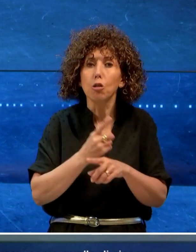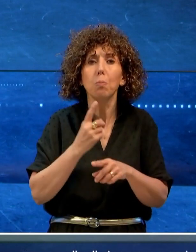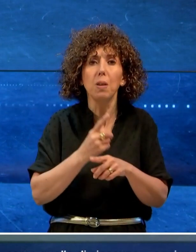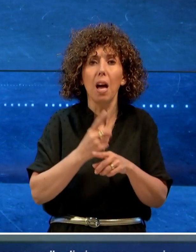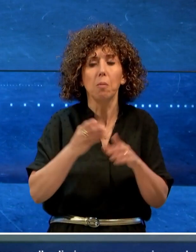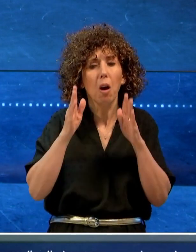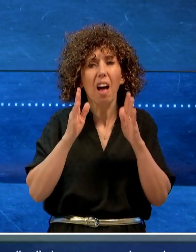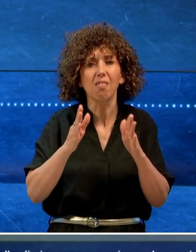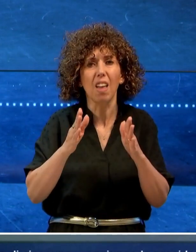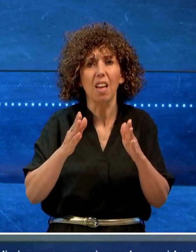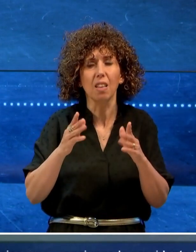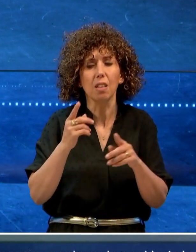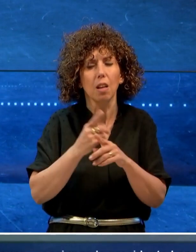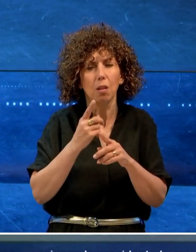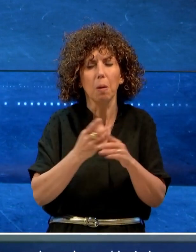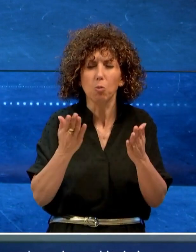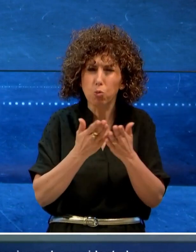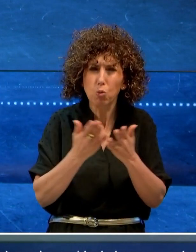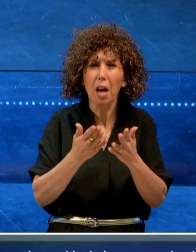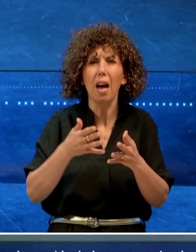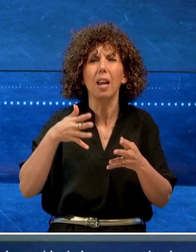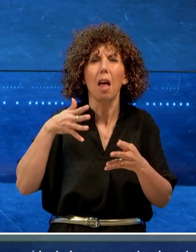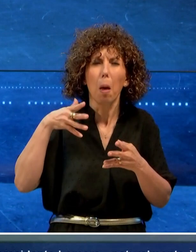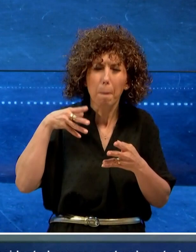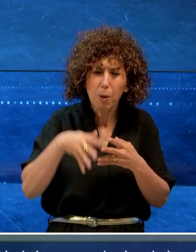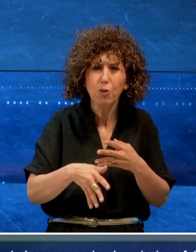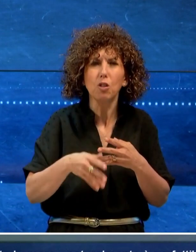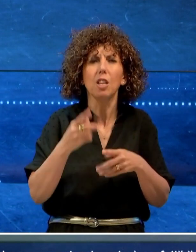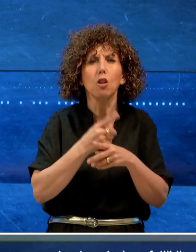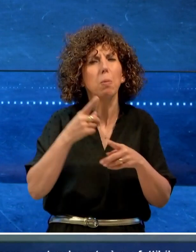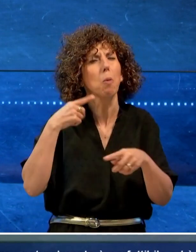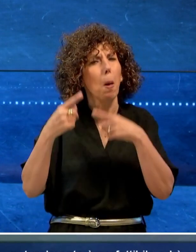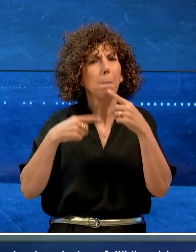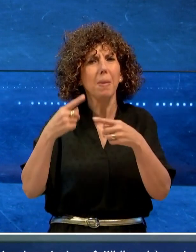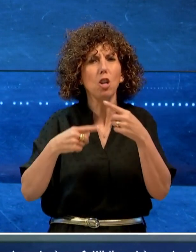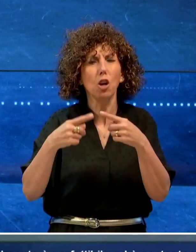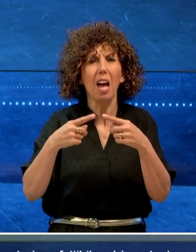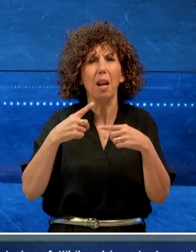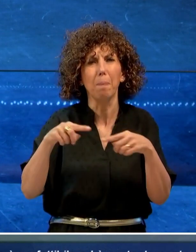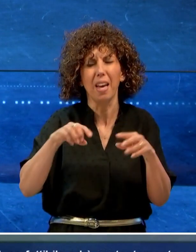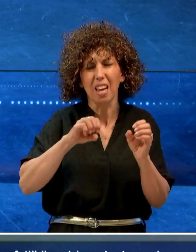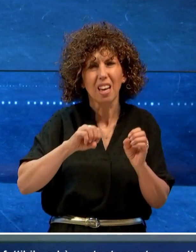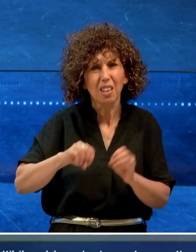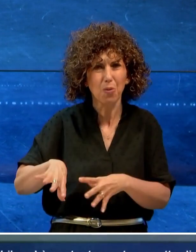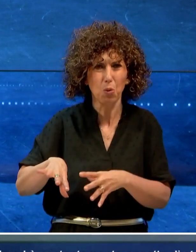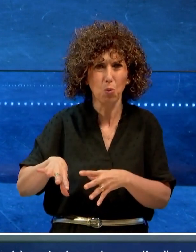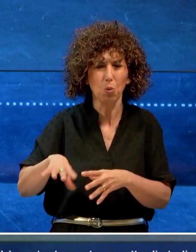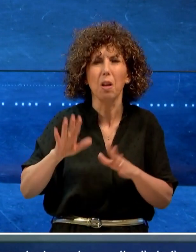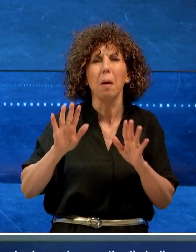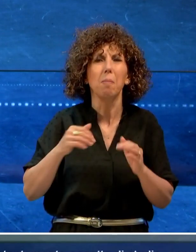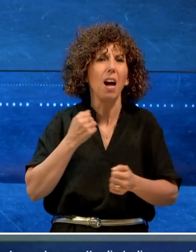costantemente oggetto di studio, approfondimenti e migliorie, ma questo non legittima in alcuna maniera reiterati